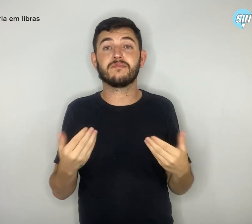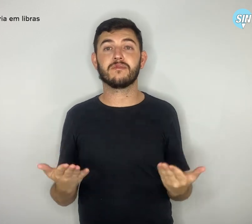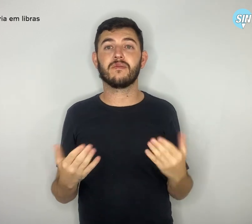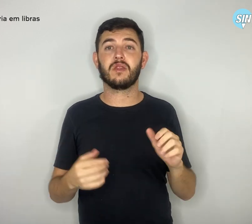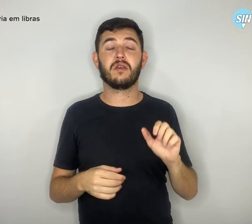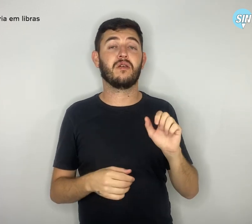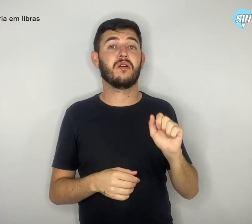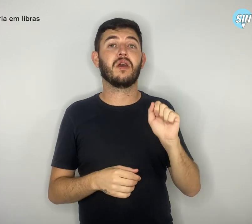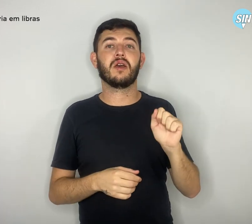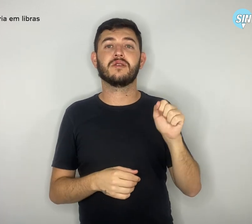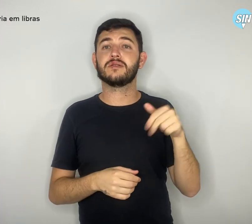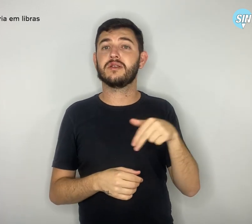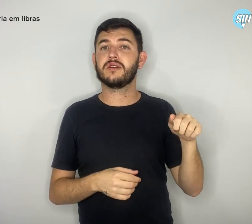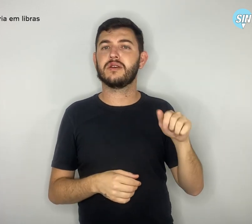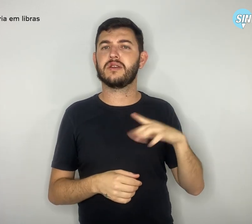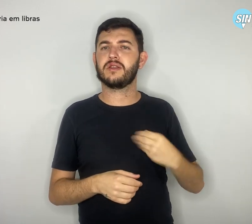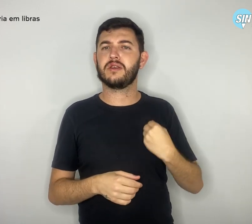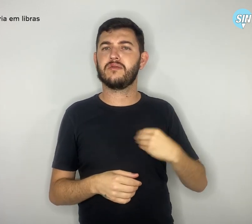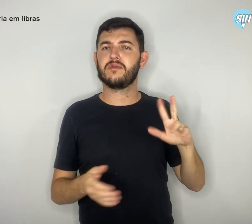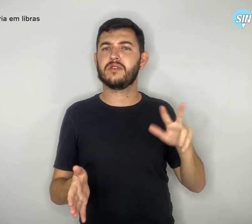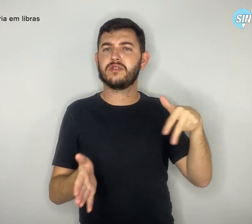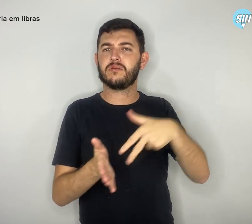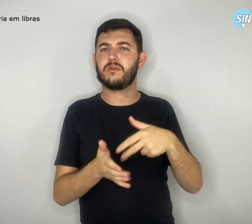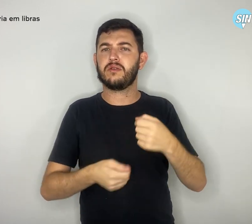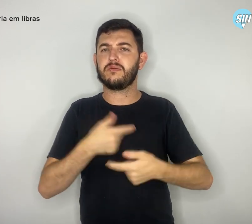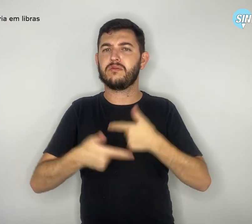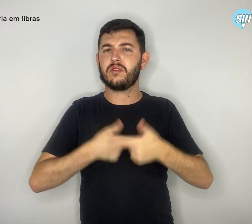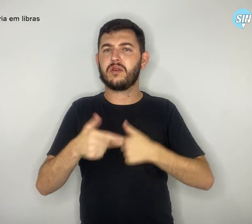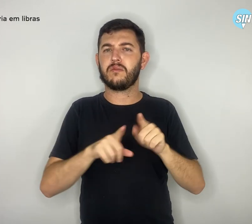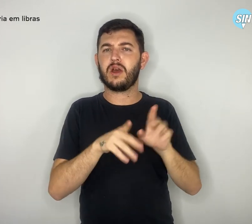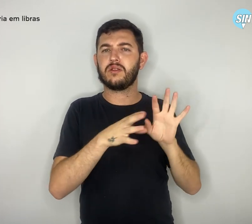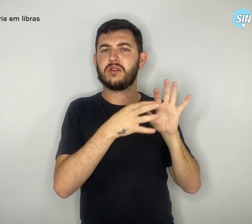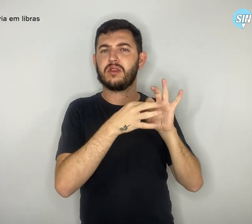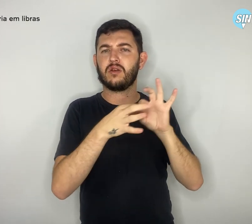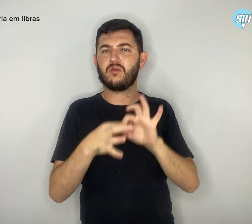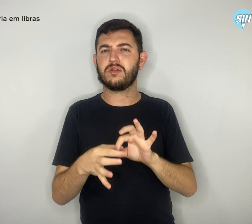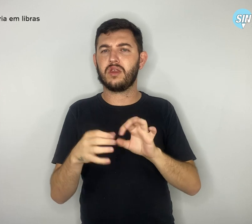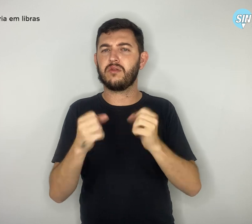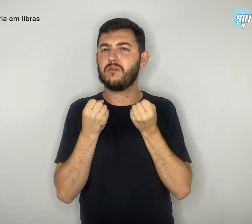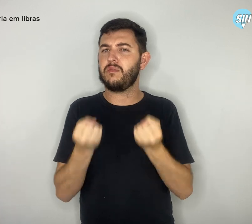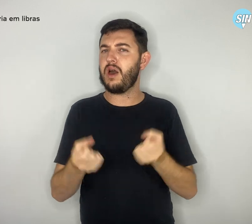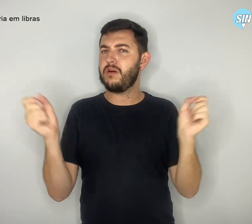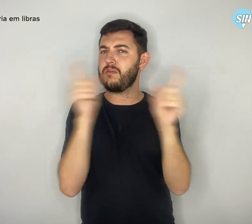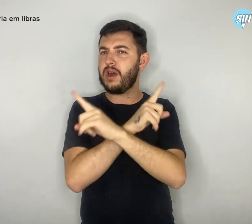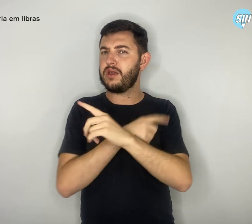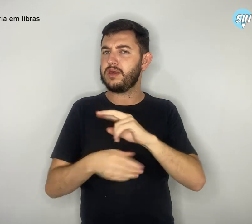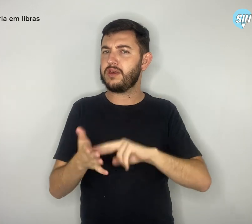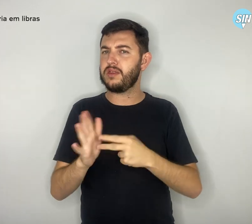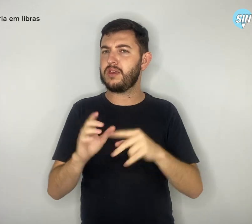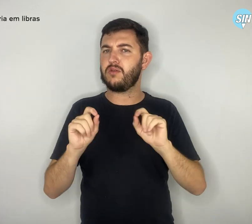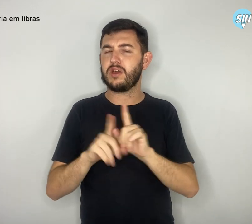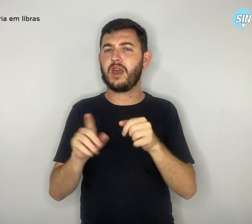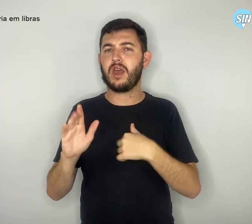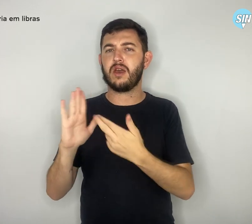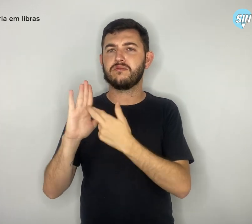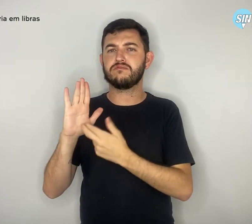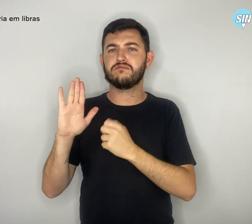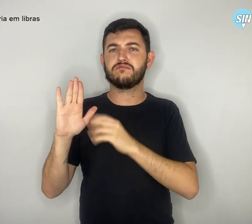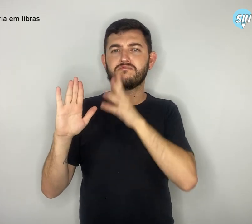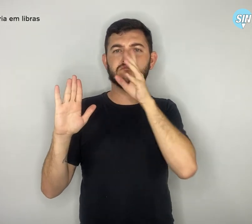mundo do trabalho e pega um contexto bastante difícil de desregulamentação das relações